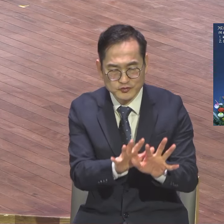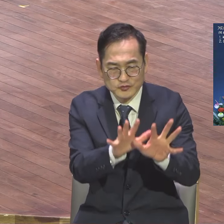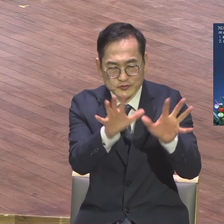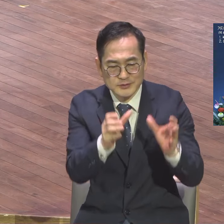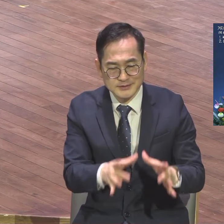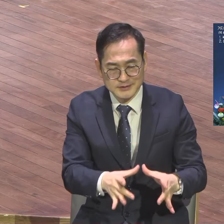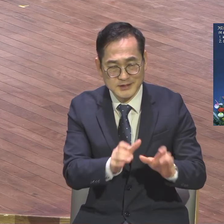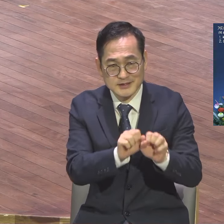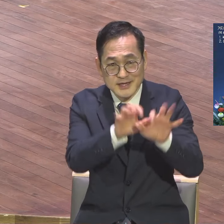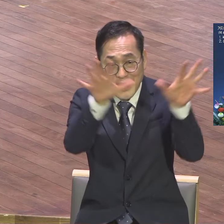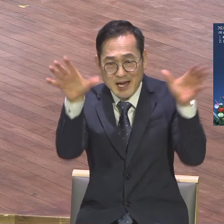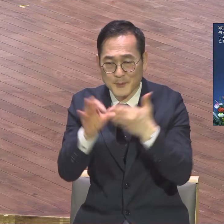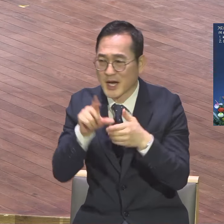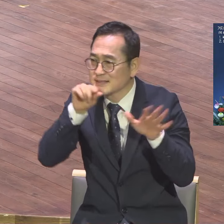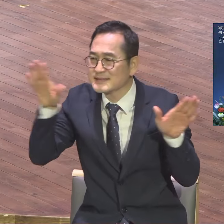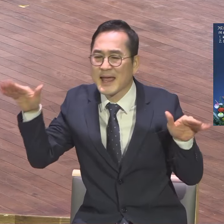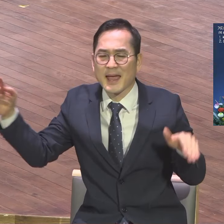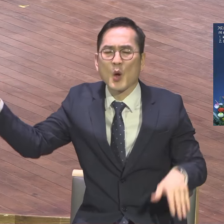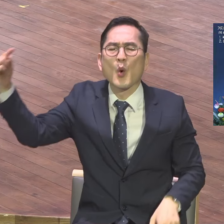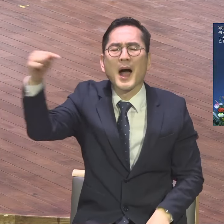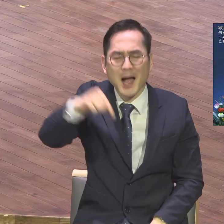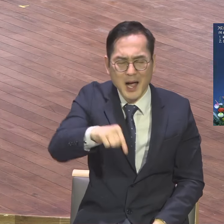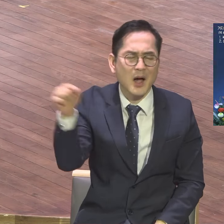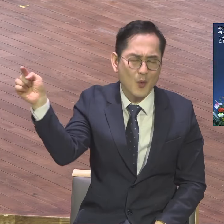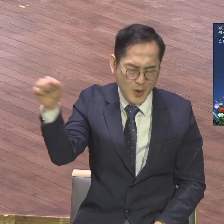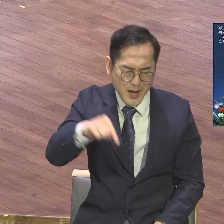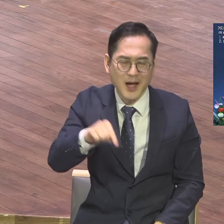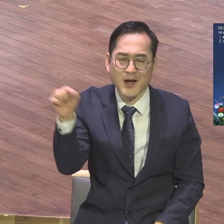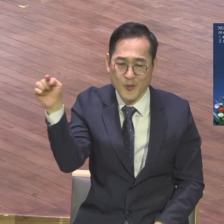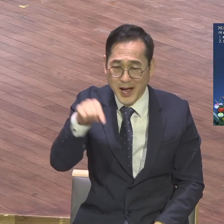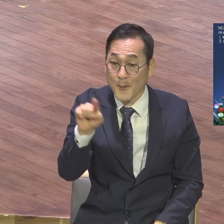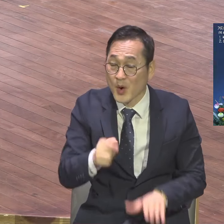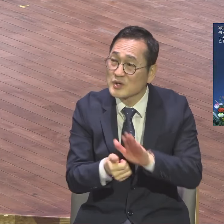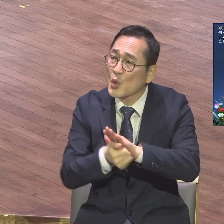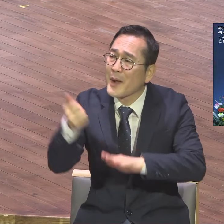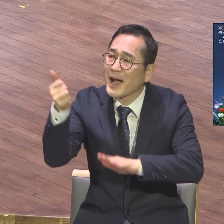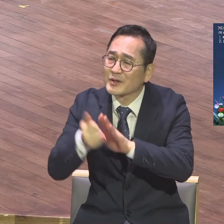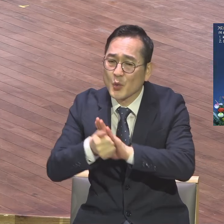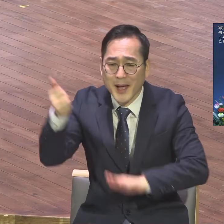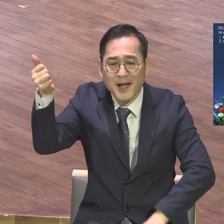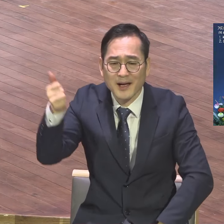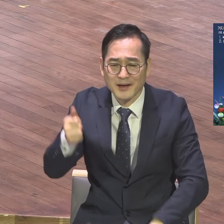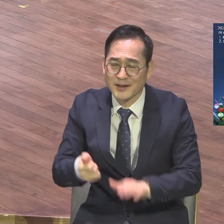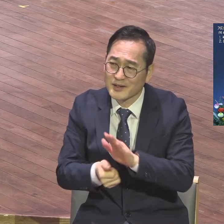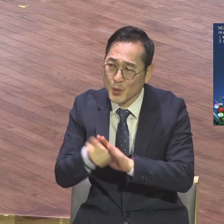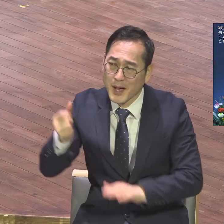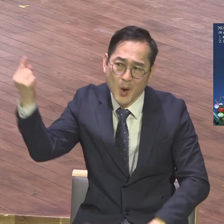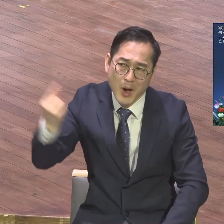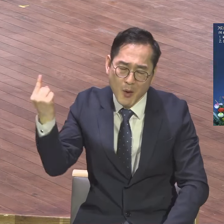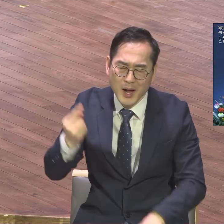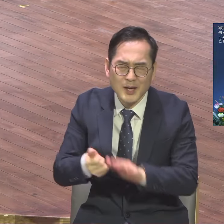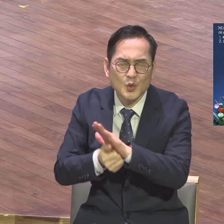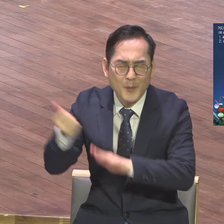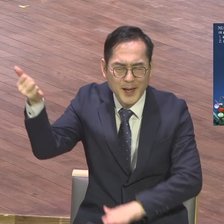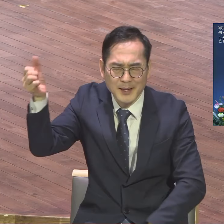소망과 비전을 가지고 있어야 한다 그 말이죠 소망과 비전 여러분이 지금 현장에서